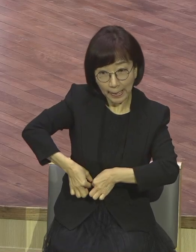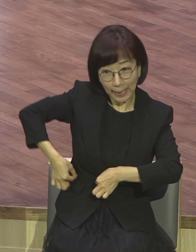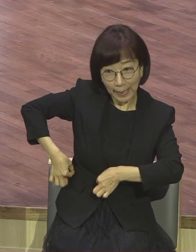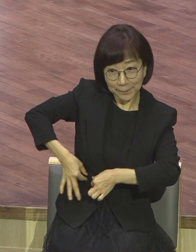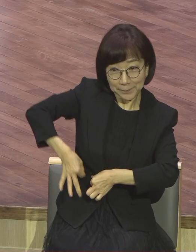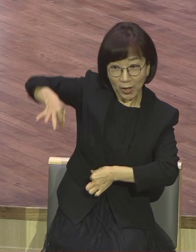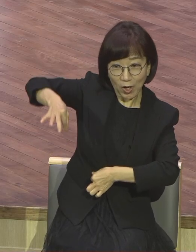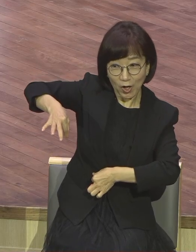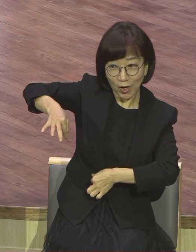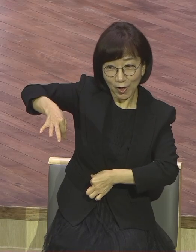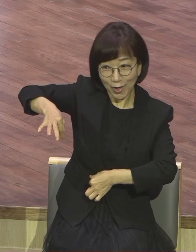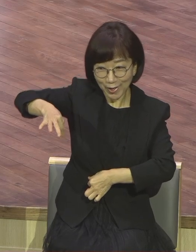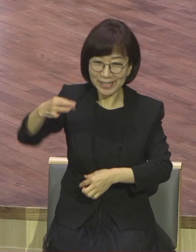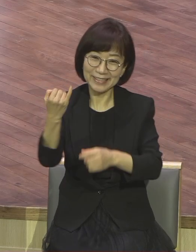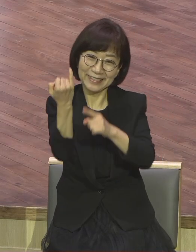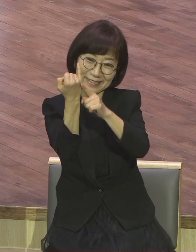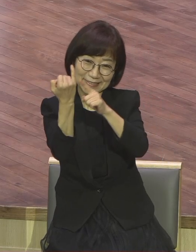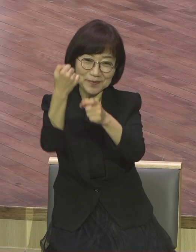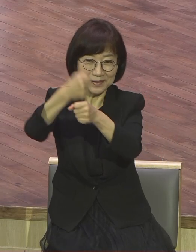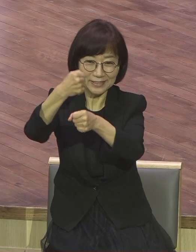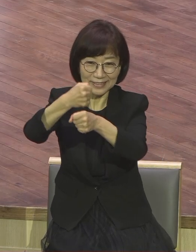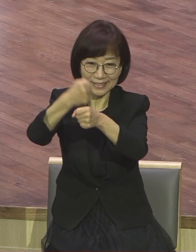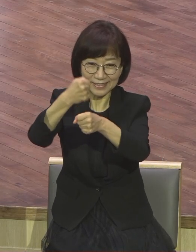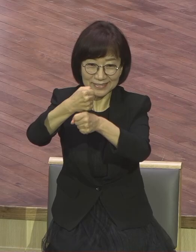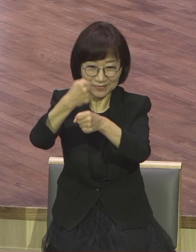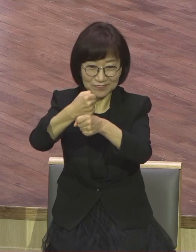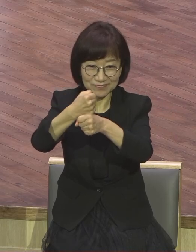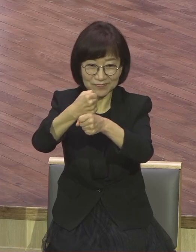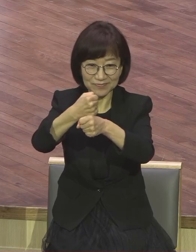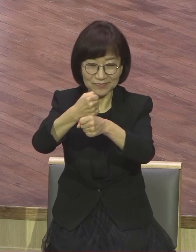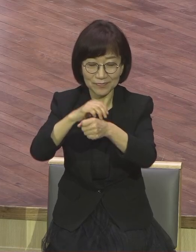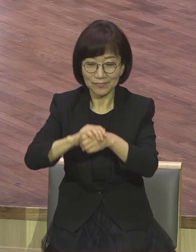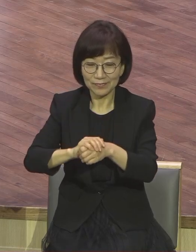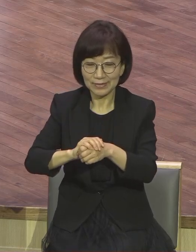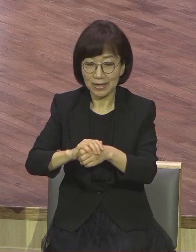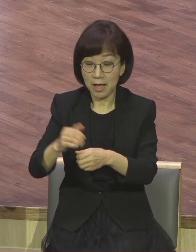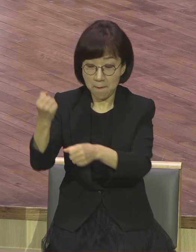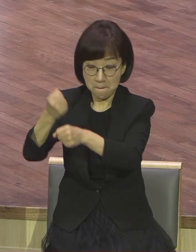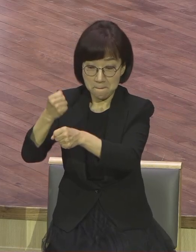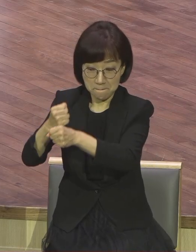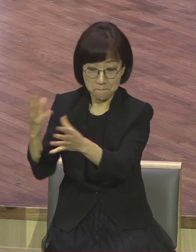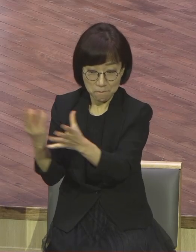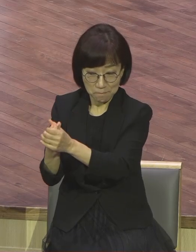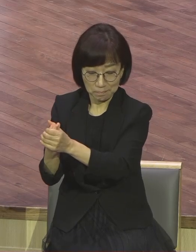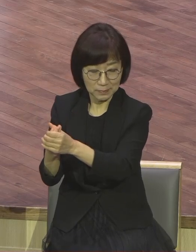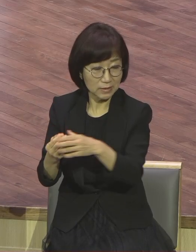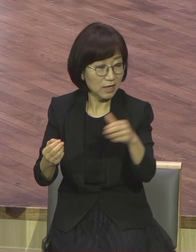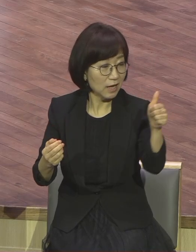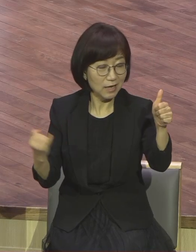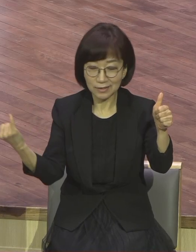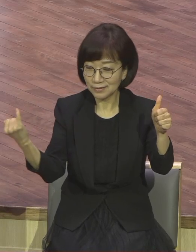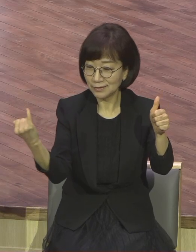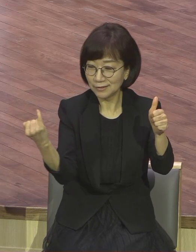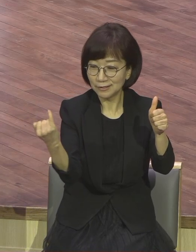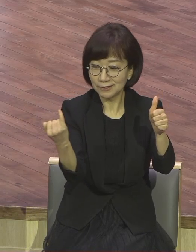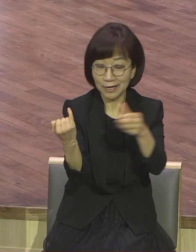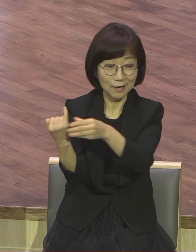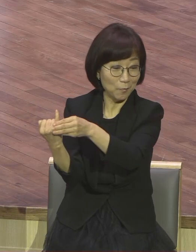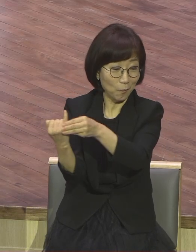빼서 이제 하와를 만들어서 가지고 아듬에게 그렇게 죽음해 주었습니다. 아담에게